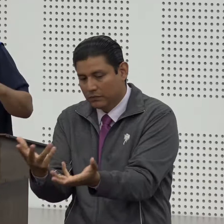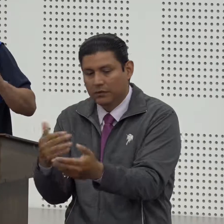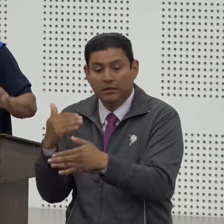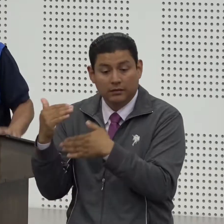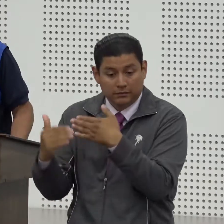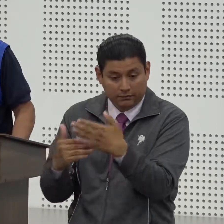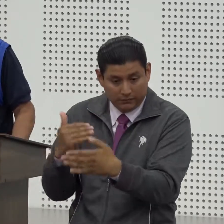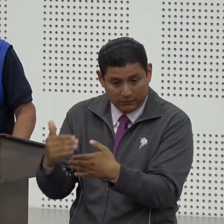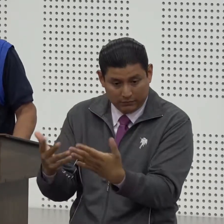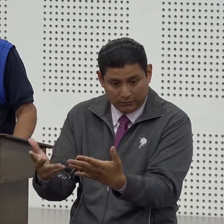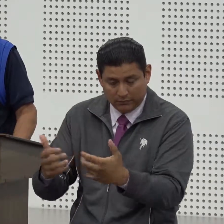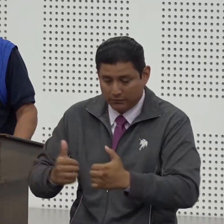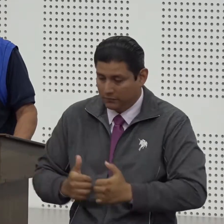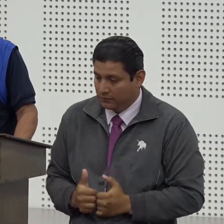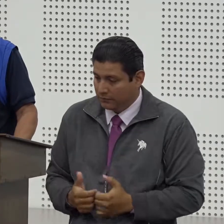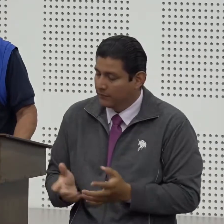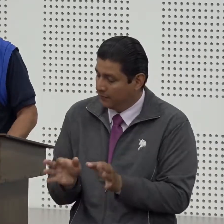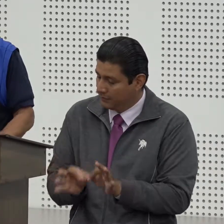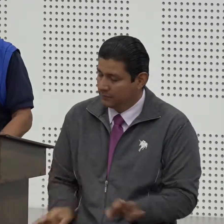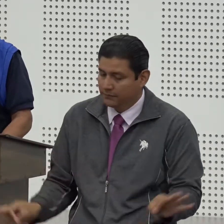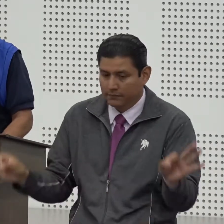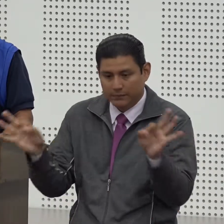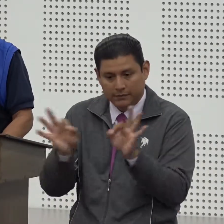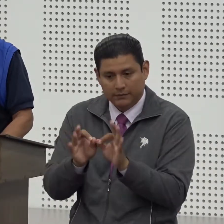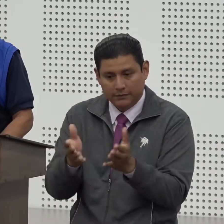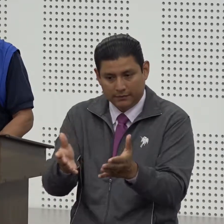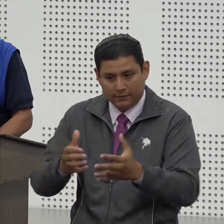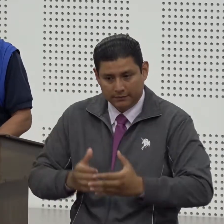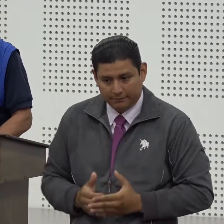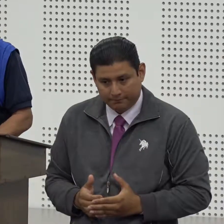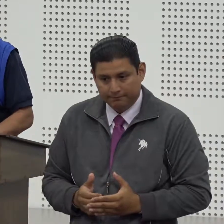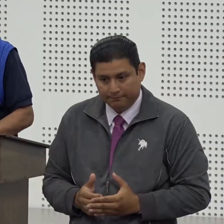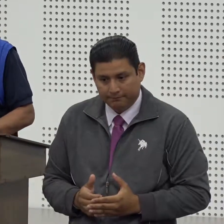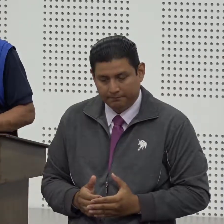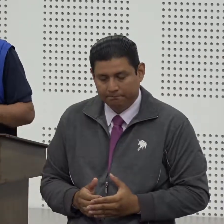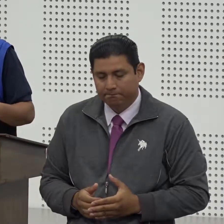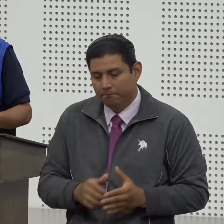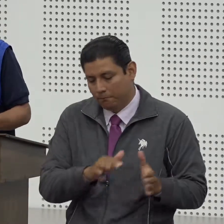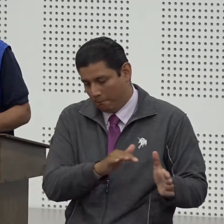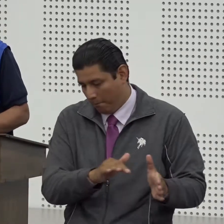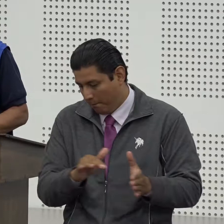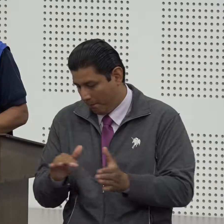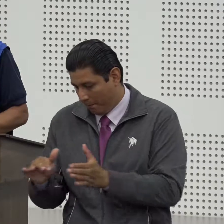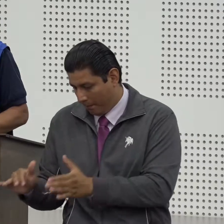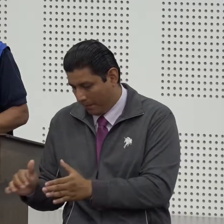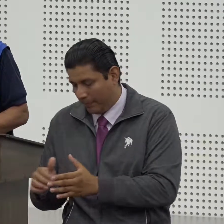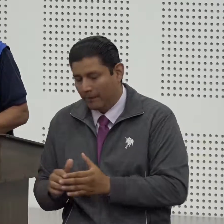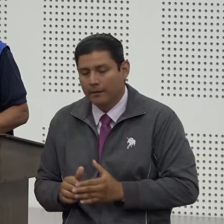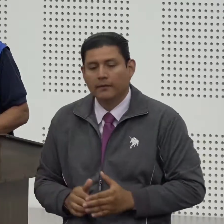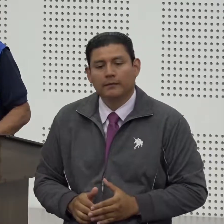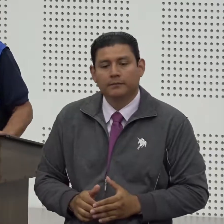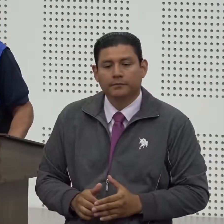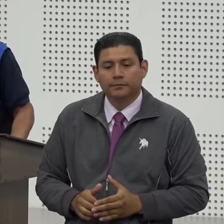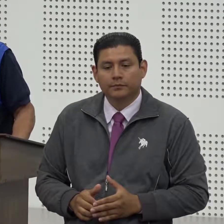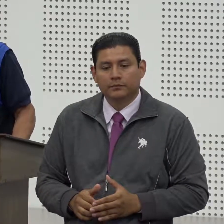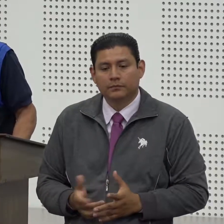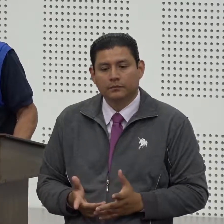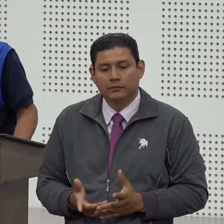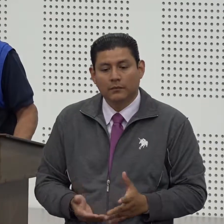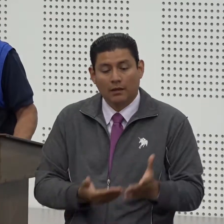proceso y eso es importante luego tenemos que ya existe una aprobación del modelo